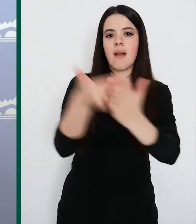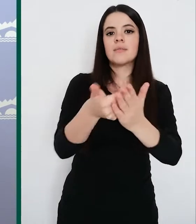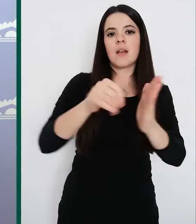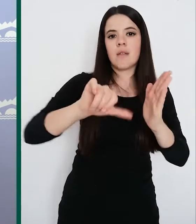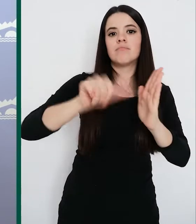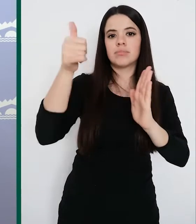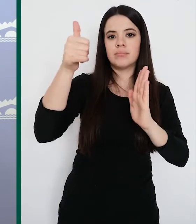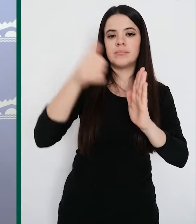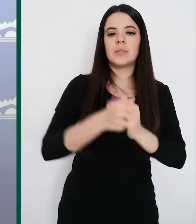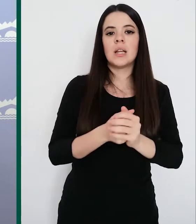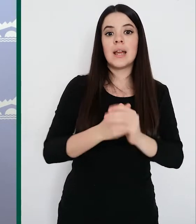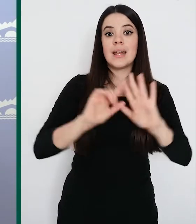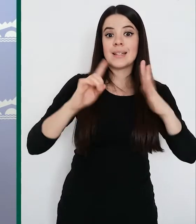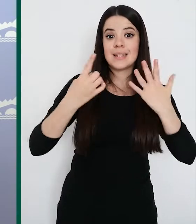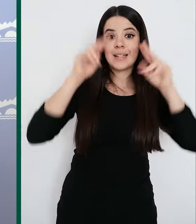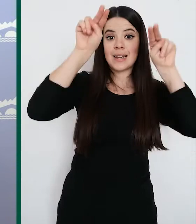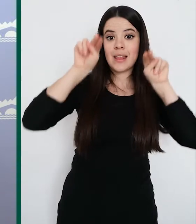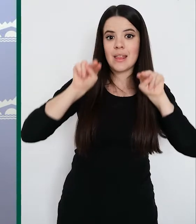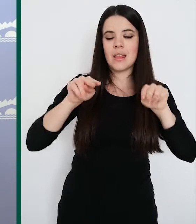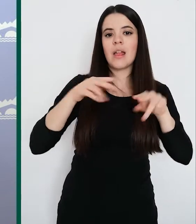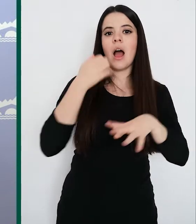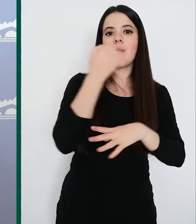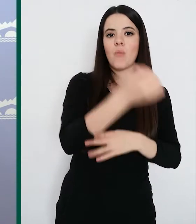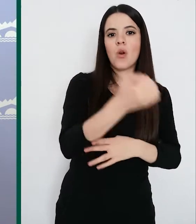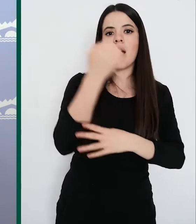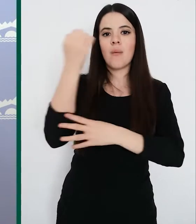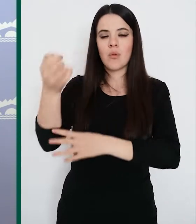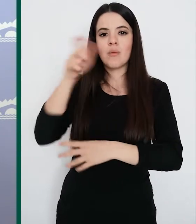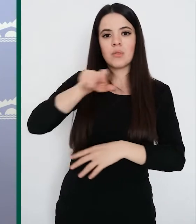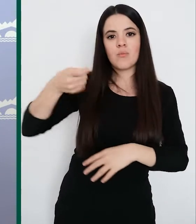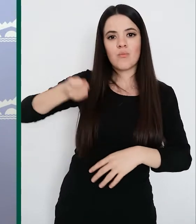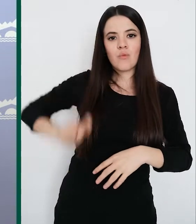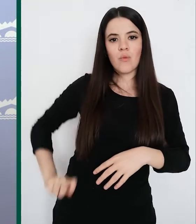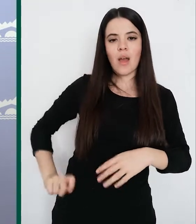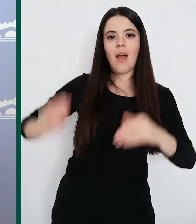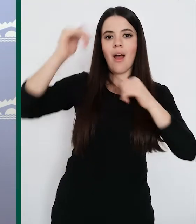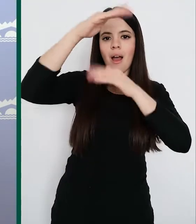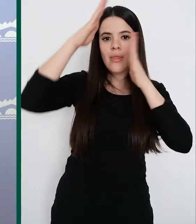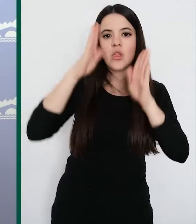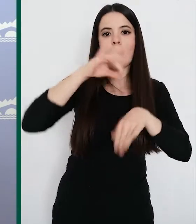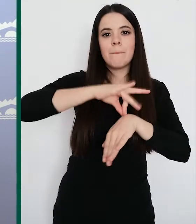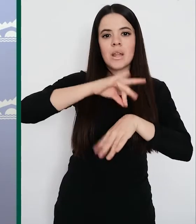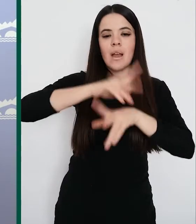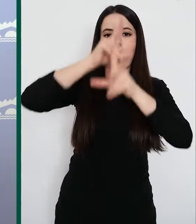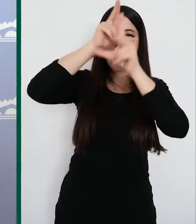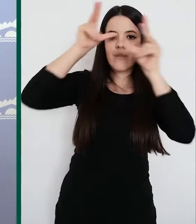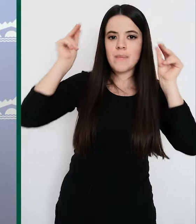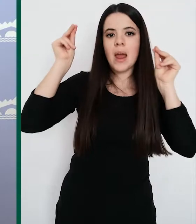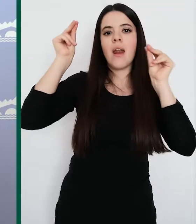emergencia, seis residencias verán reforzada la atención médica, enfermera, de fisioterapia o